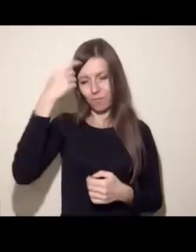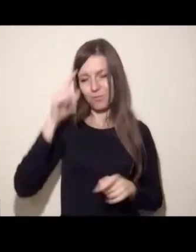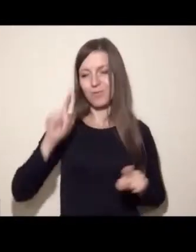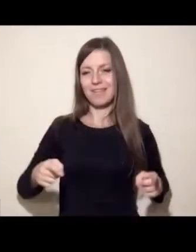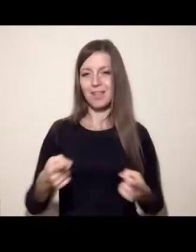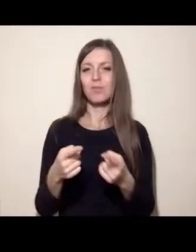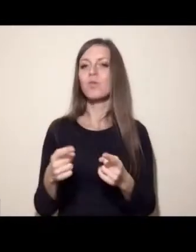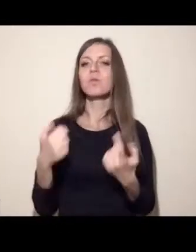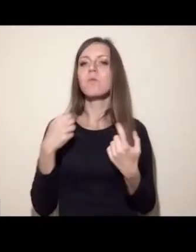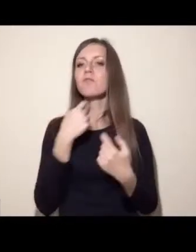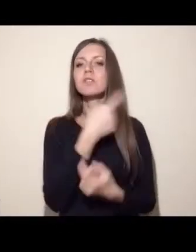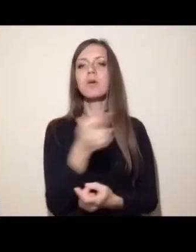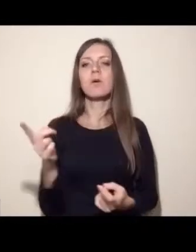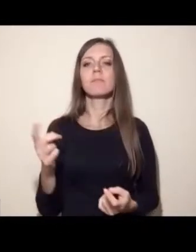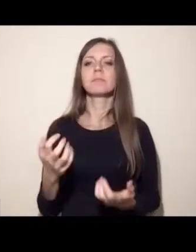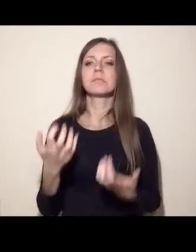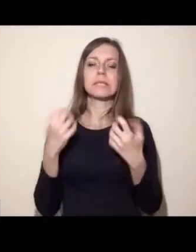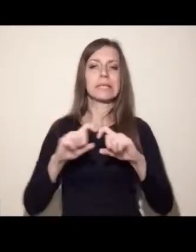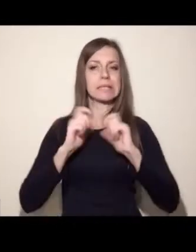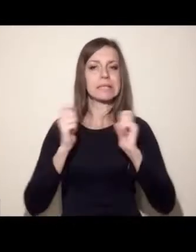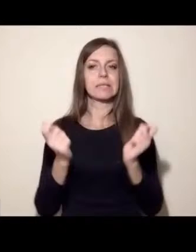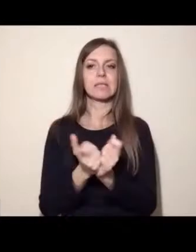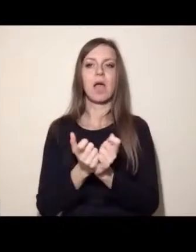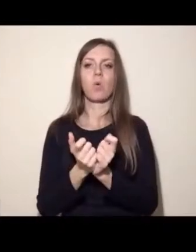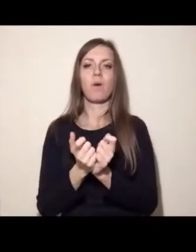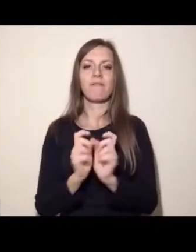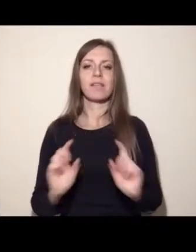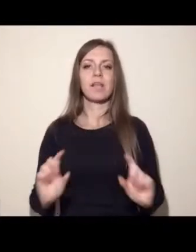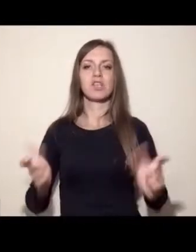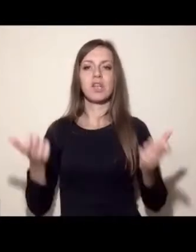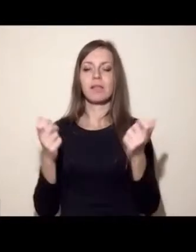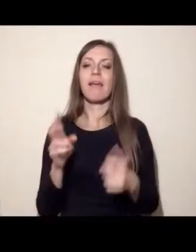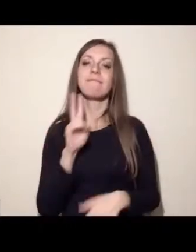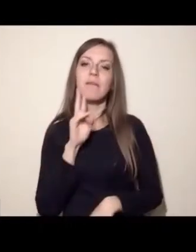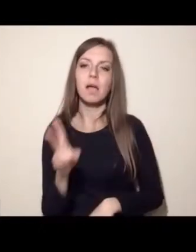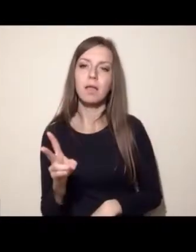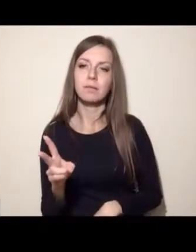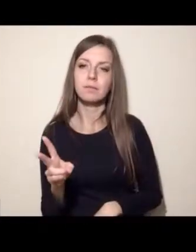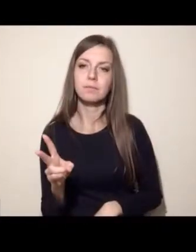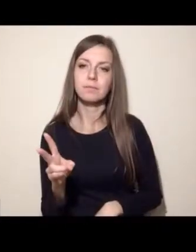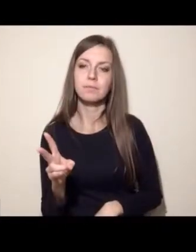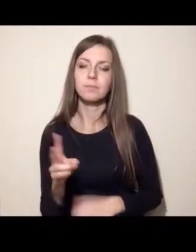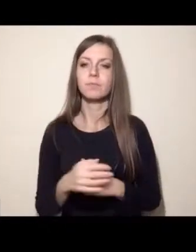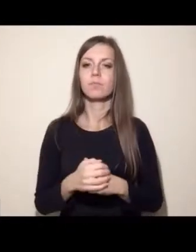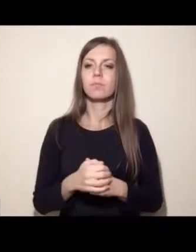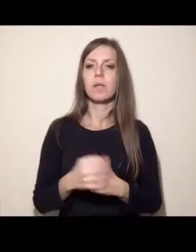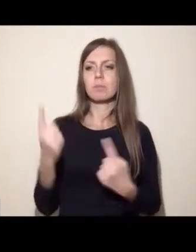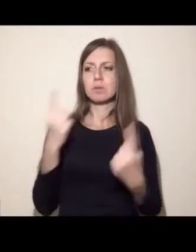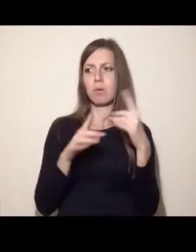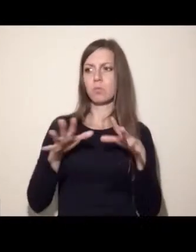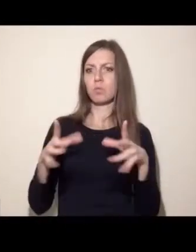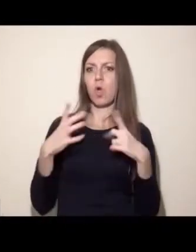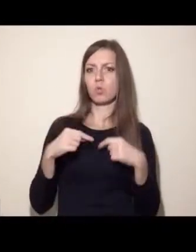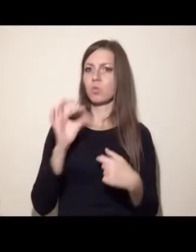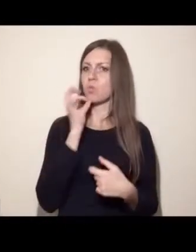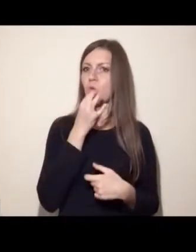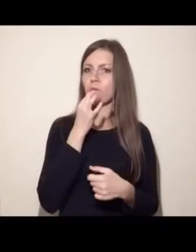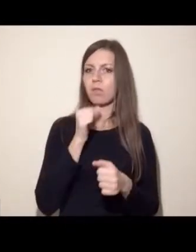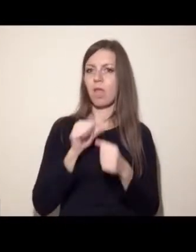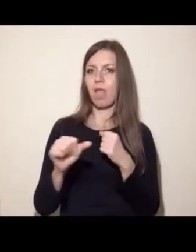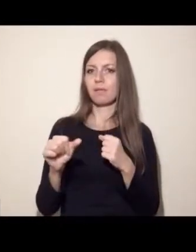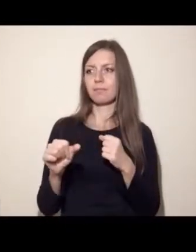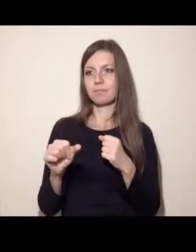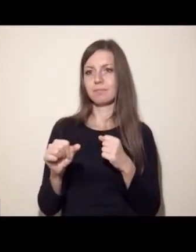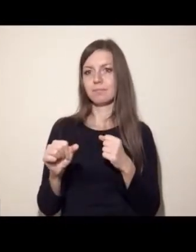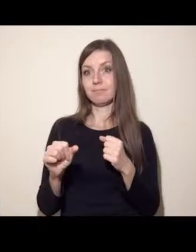stwierdziłem, że chciałbym, cały event był wegański. Wydawało mi się to oczywiste, jako że po pierwsze duża część młodych ludzi jest na